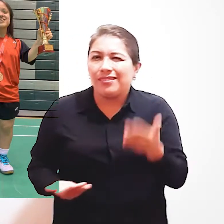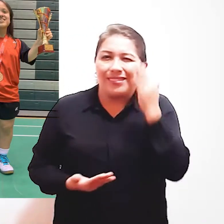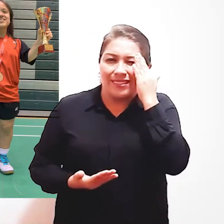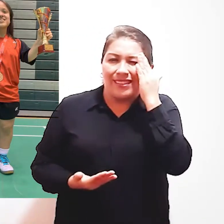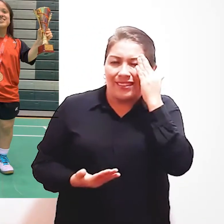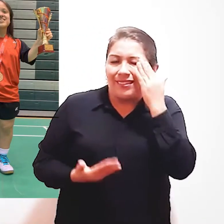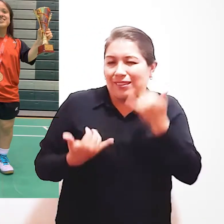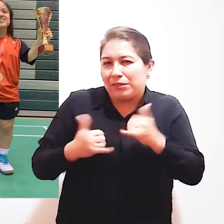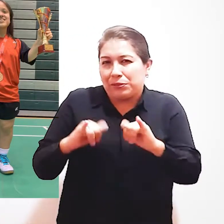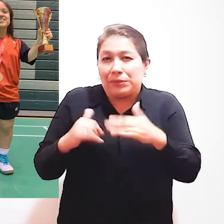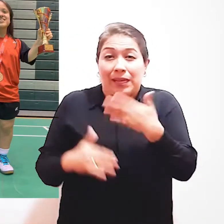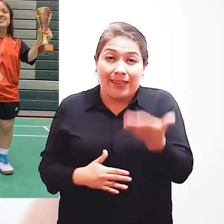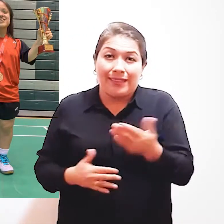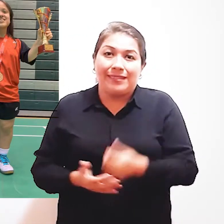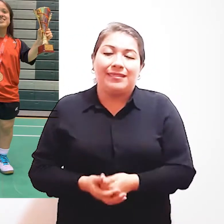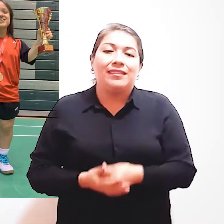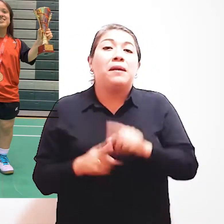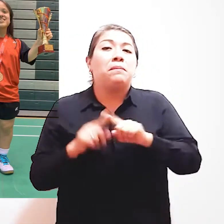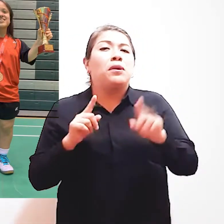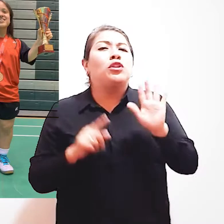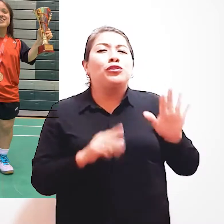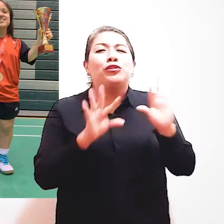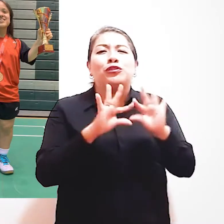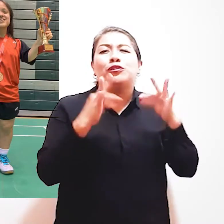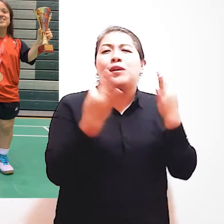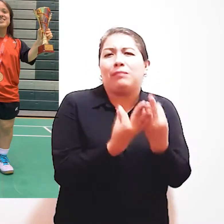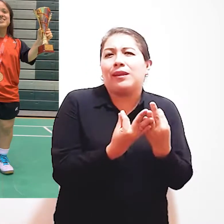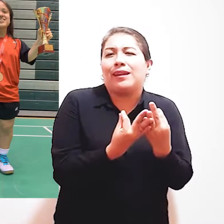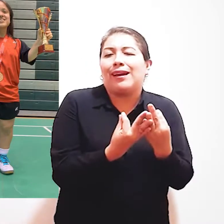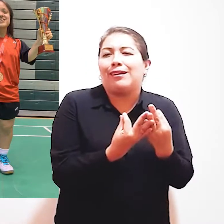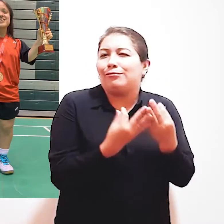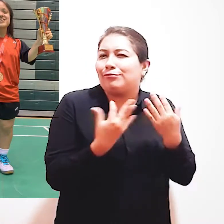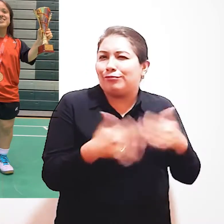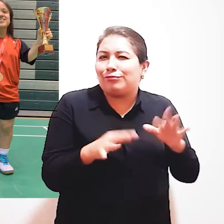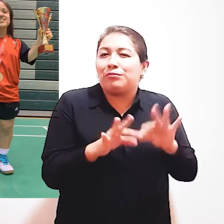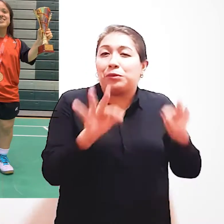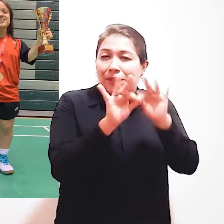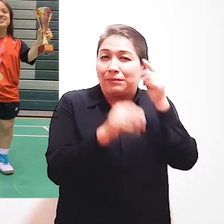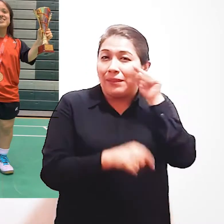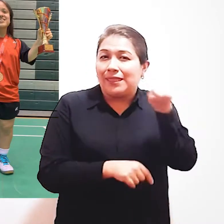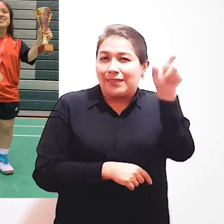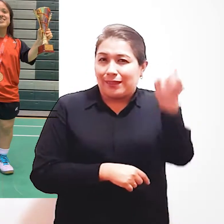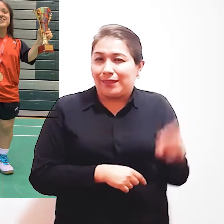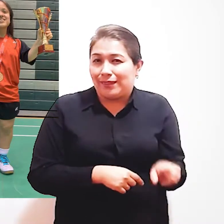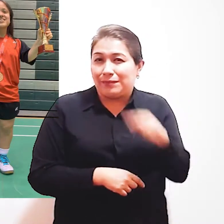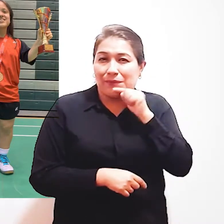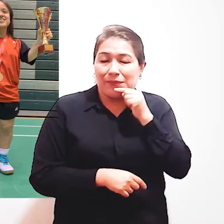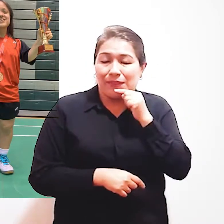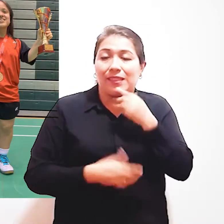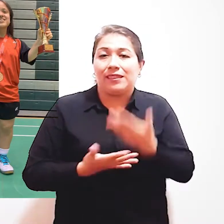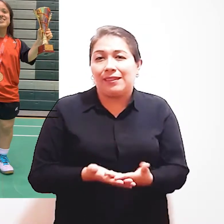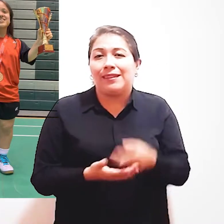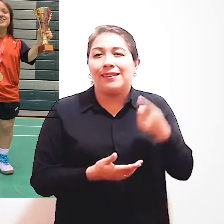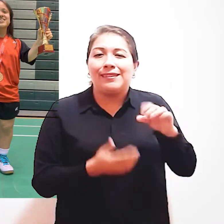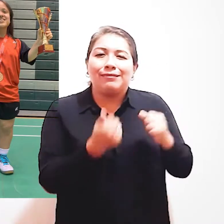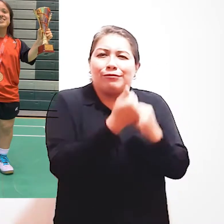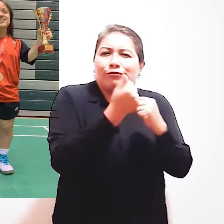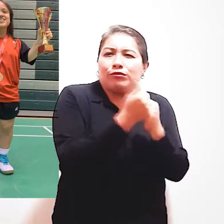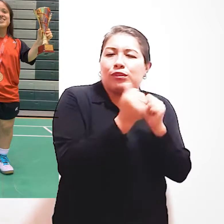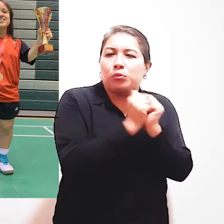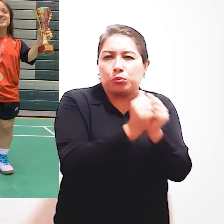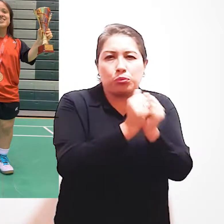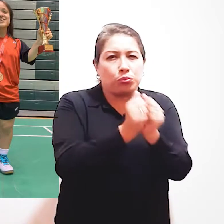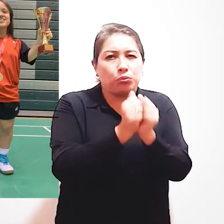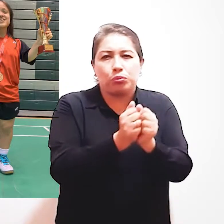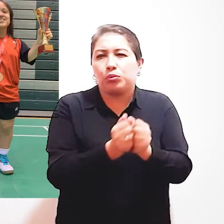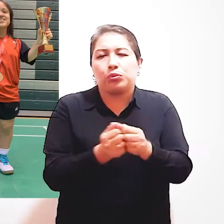porque también existe aún mucha discriminación El rol de su familia ha sido muy importante para ella A quienes reconoce que han